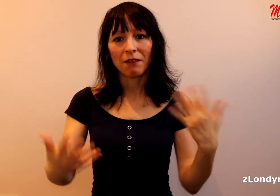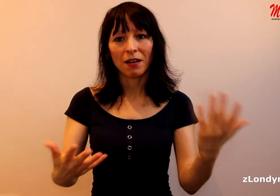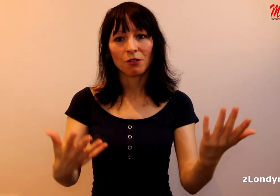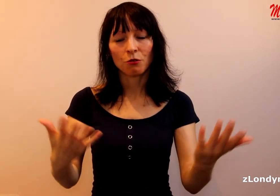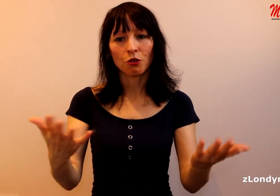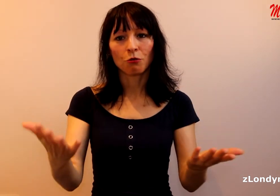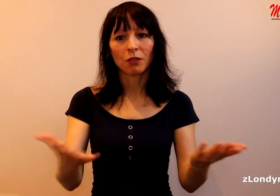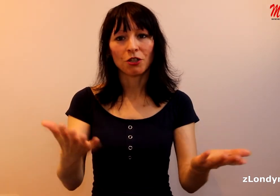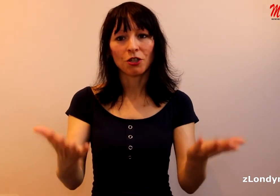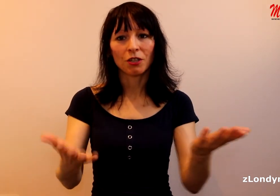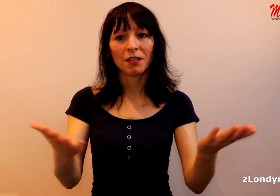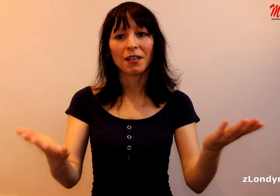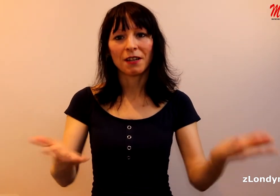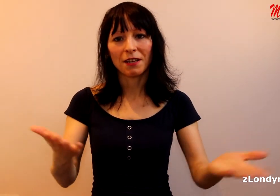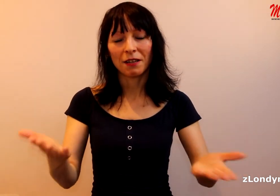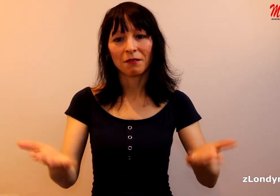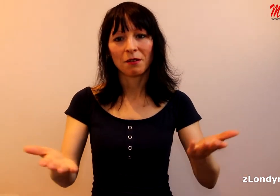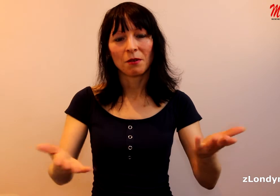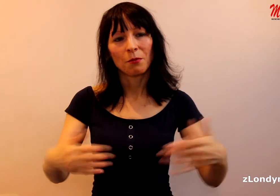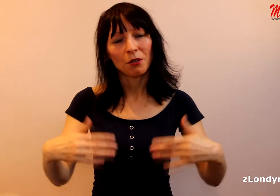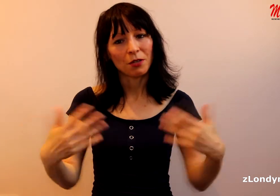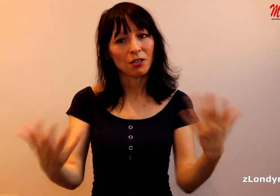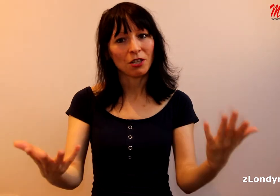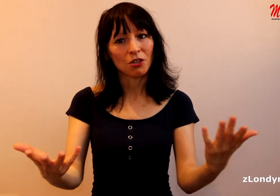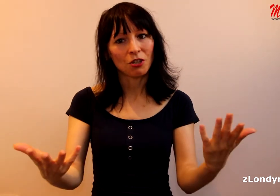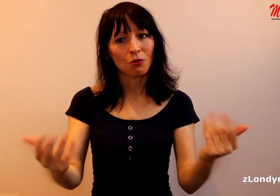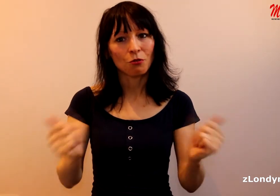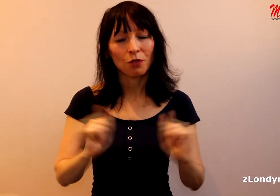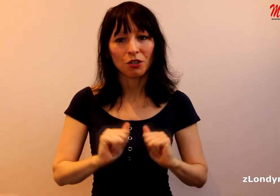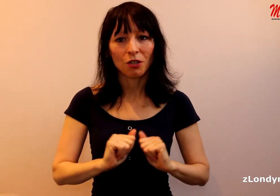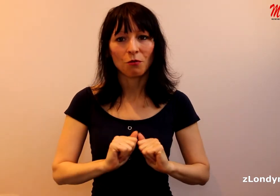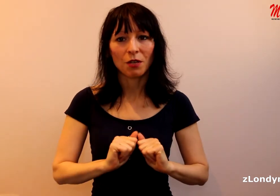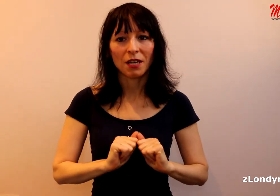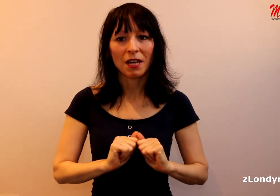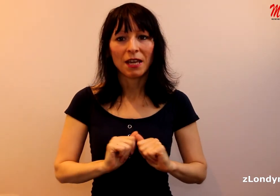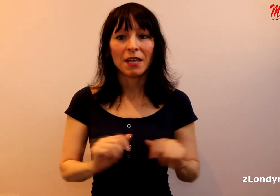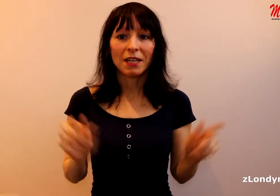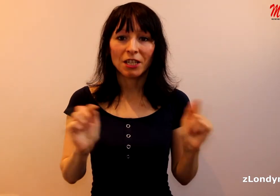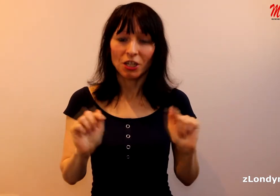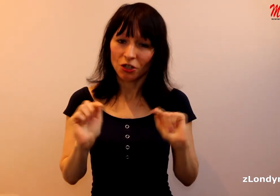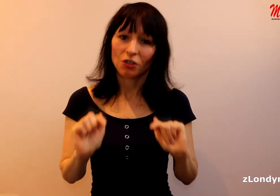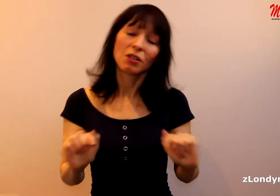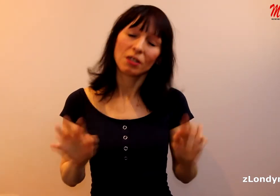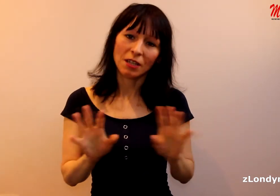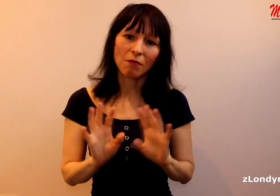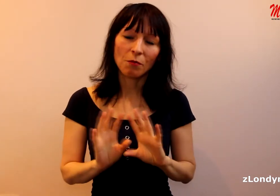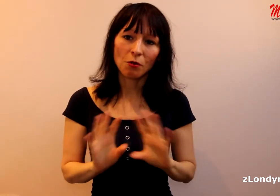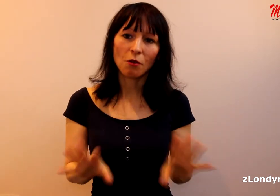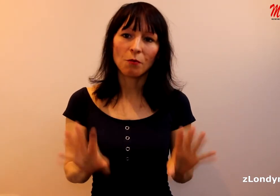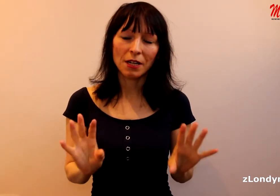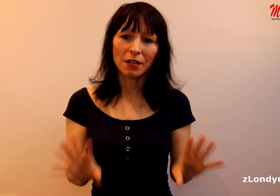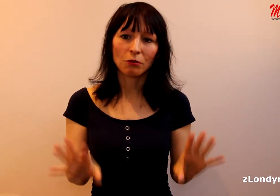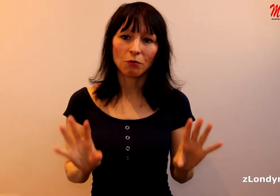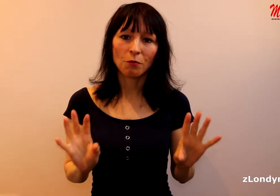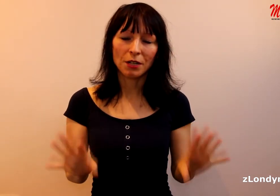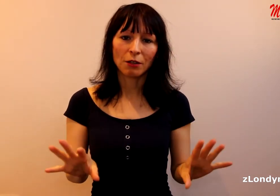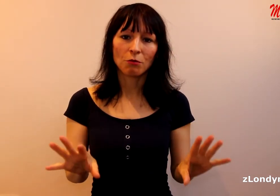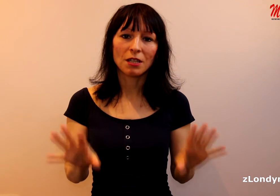vás trošičku tlačí, že ten jeden je prioritnější trošku než ten druhý, i když se mnoho redaktorů, moderátorů se